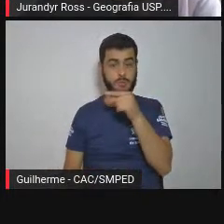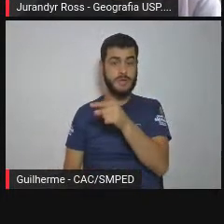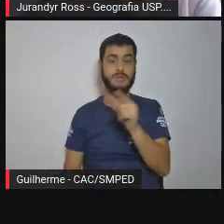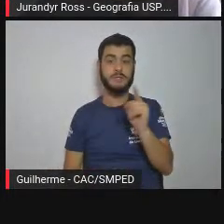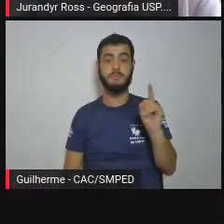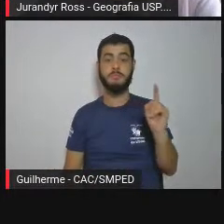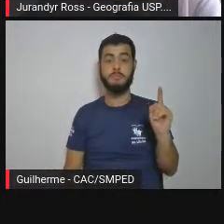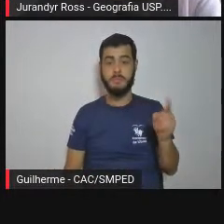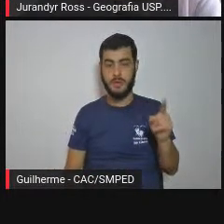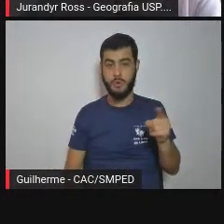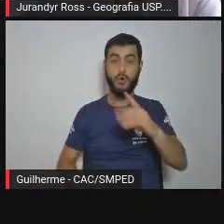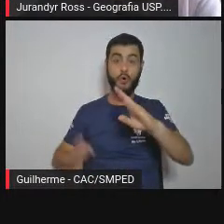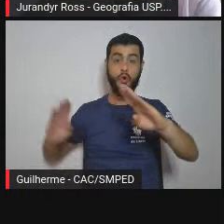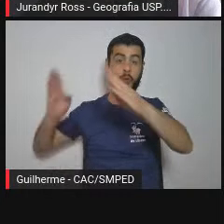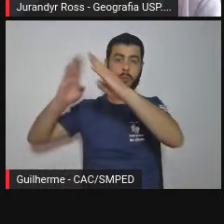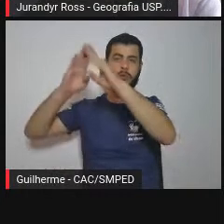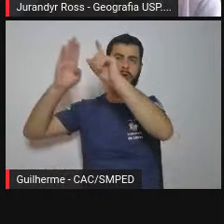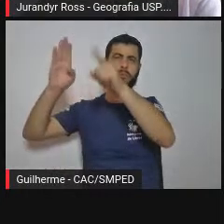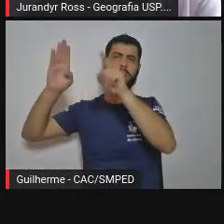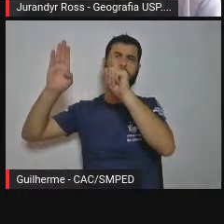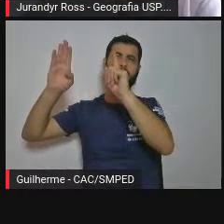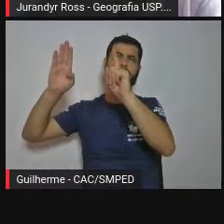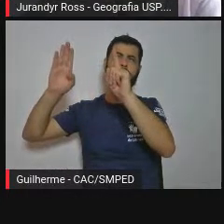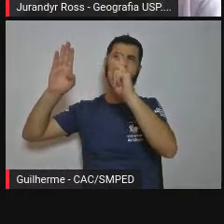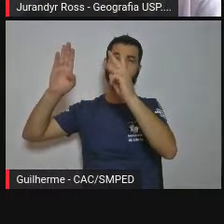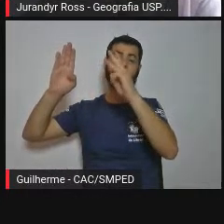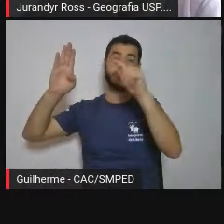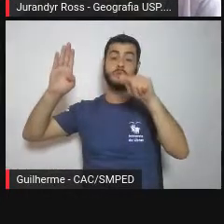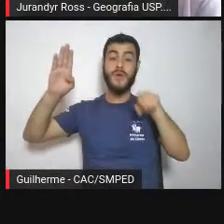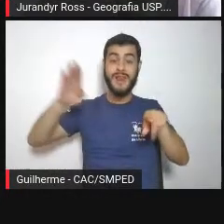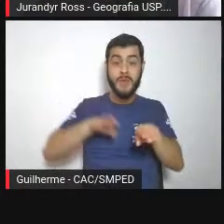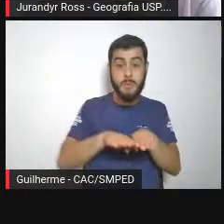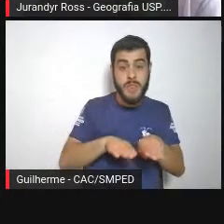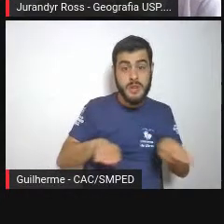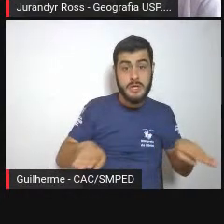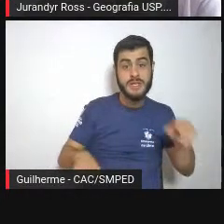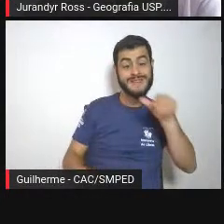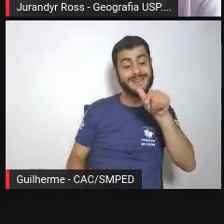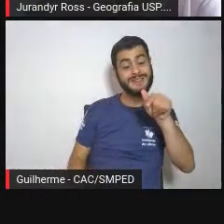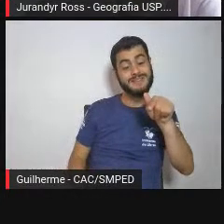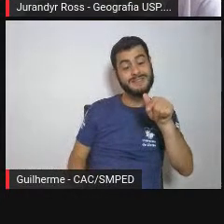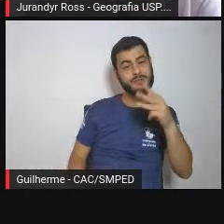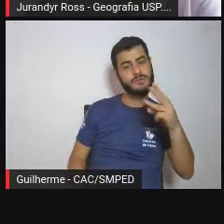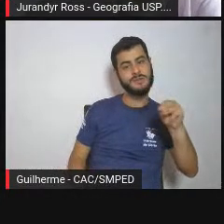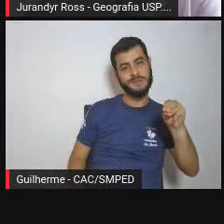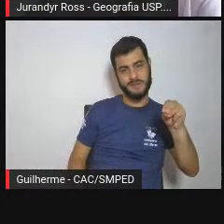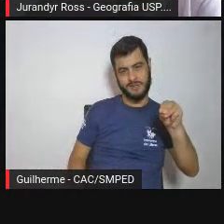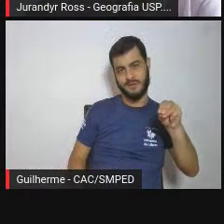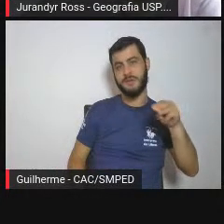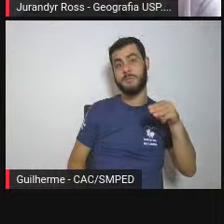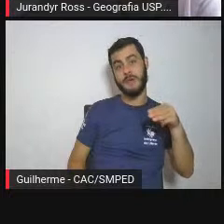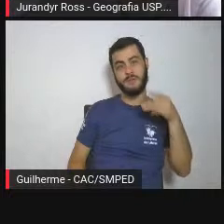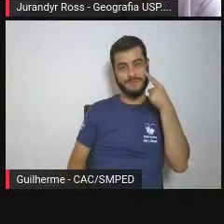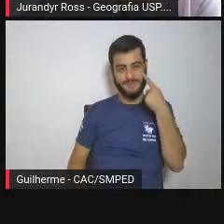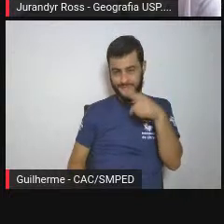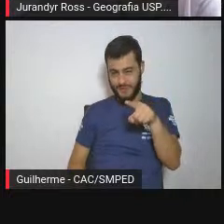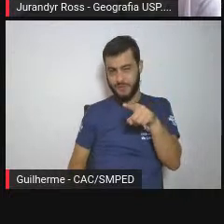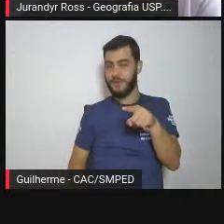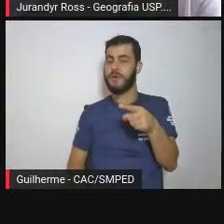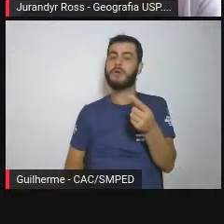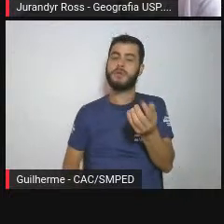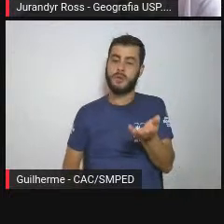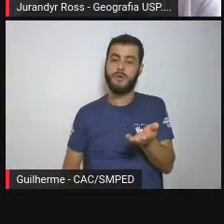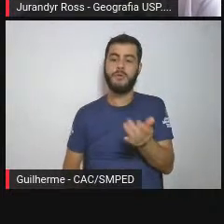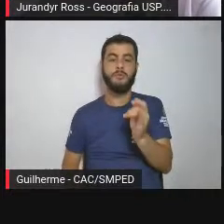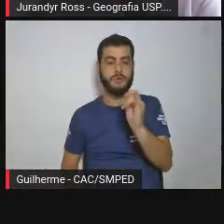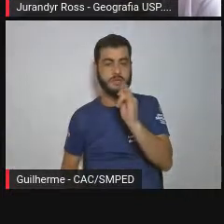a planície aqui está a setecentos e trinta metros. Então, veja, entre a planície, setecentos e trinta e